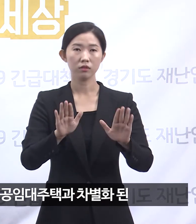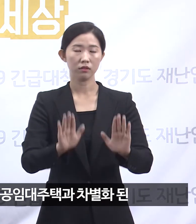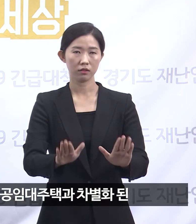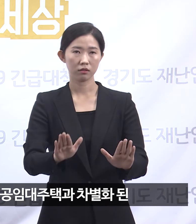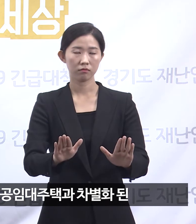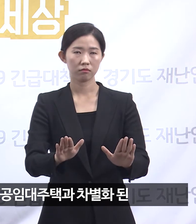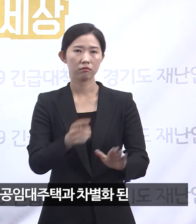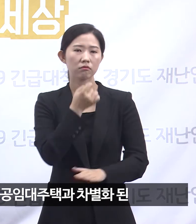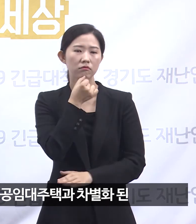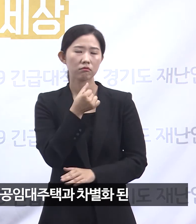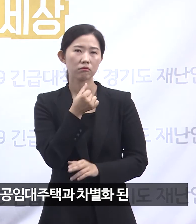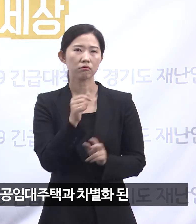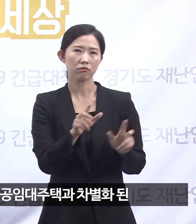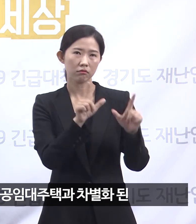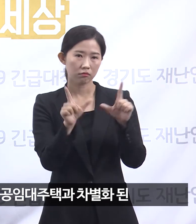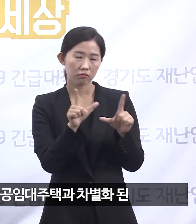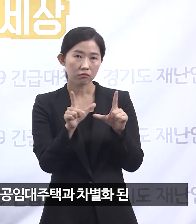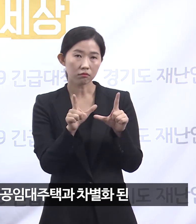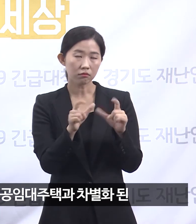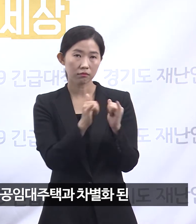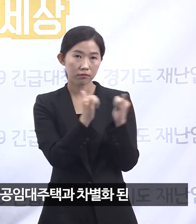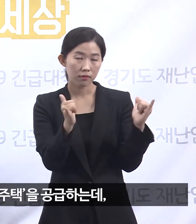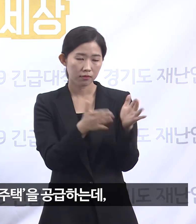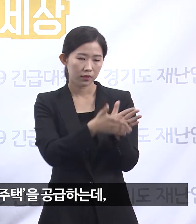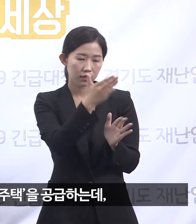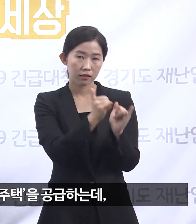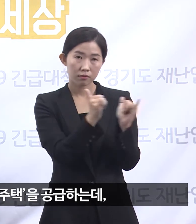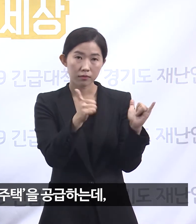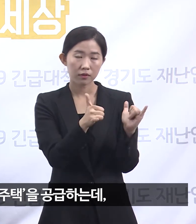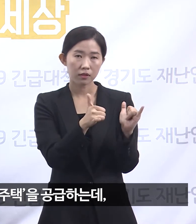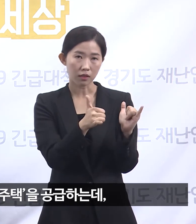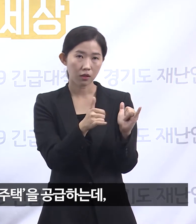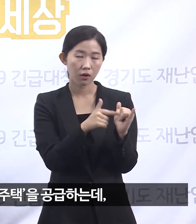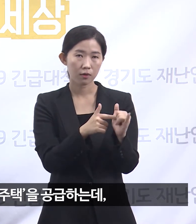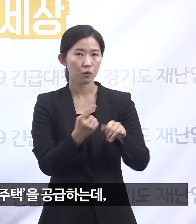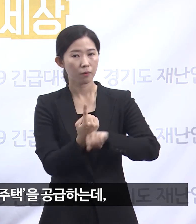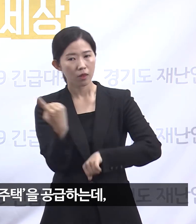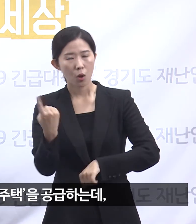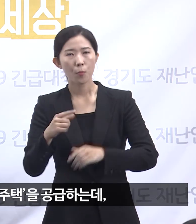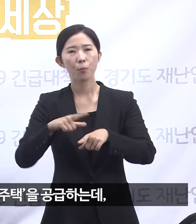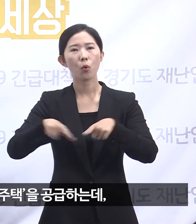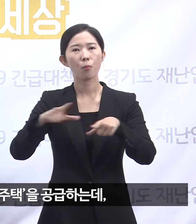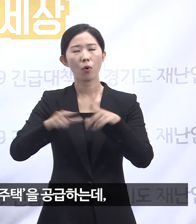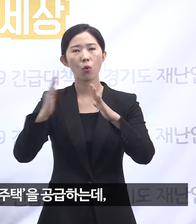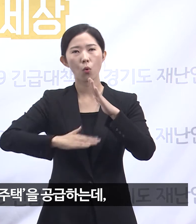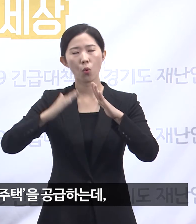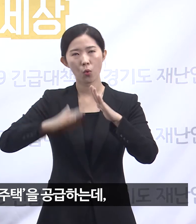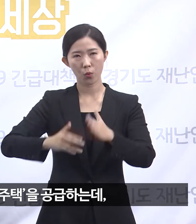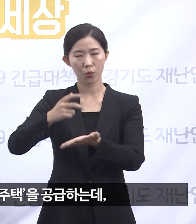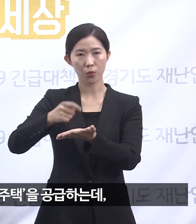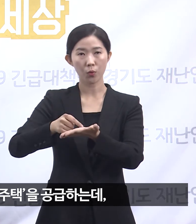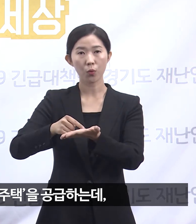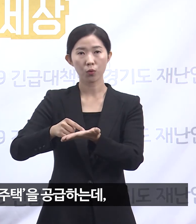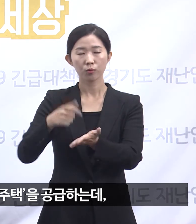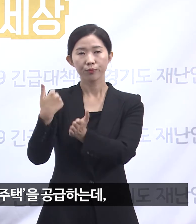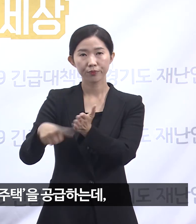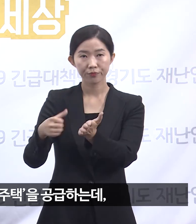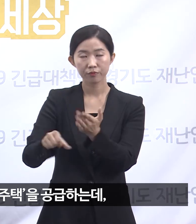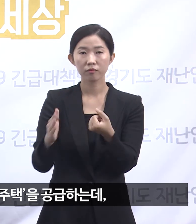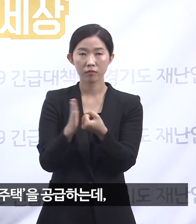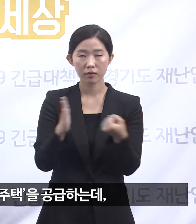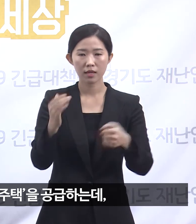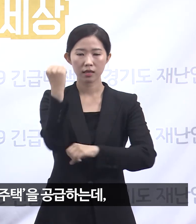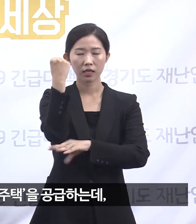공공임대주택과는 차별화된 보편적 공공재로서 경기도 기본주택을